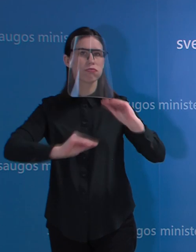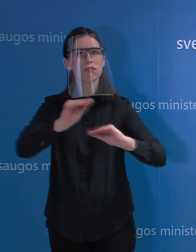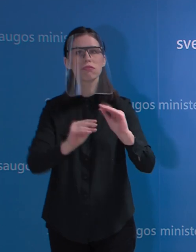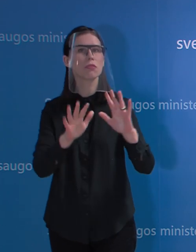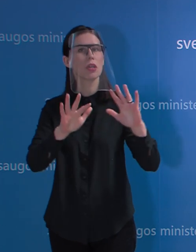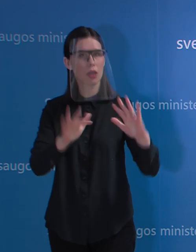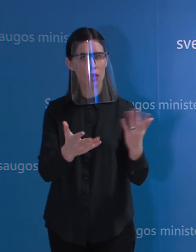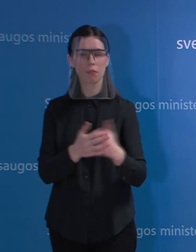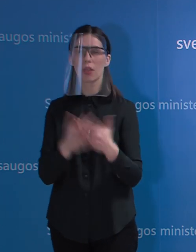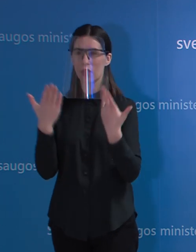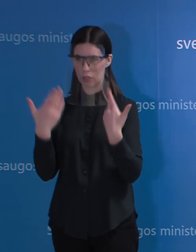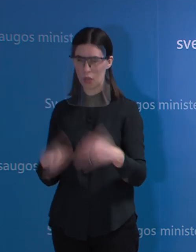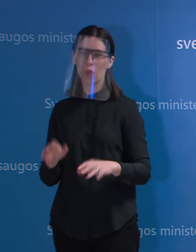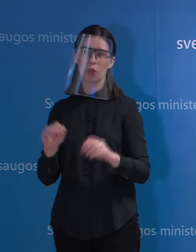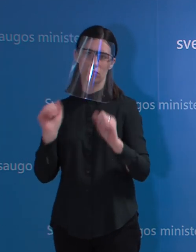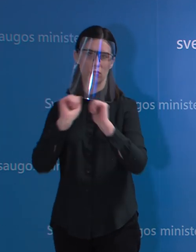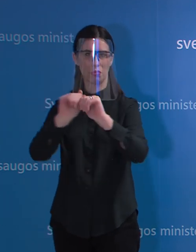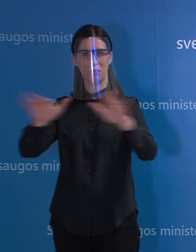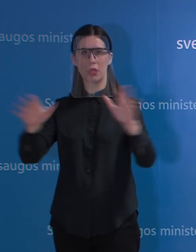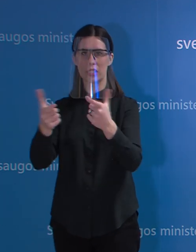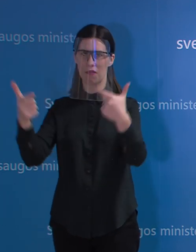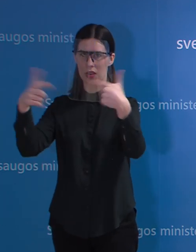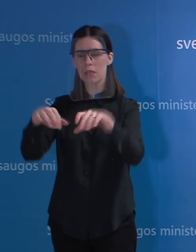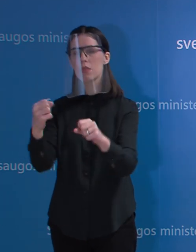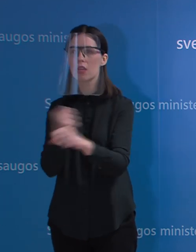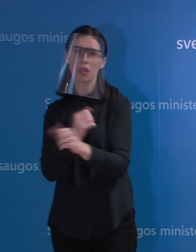savaldybėm, tiesiog reikia jomis vadovautis. Norės,